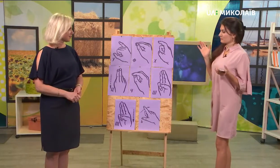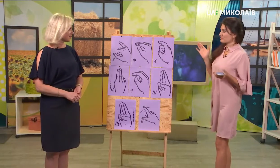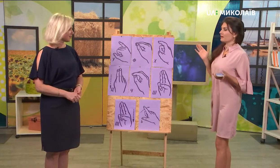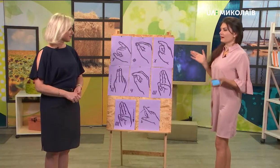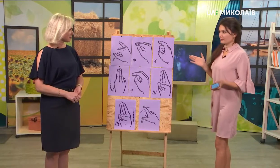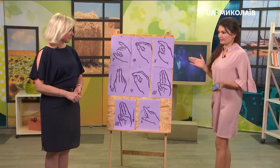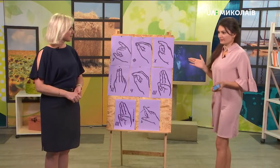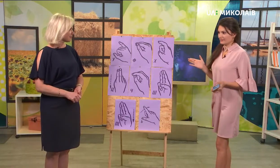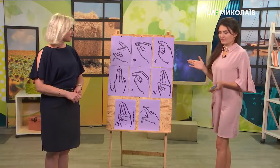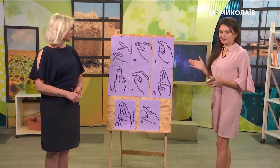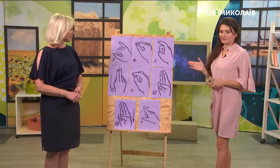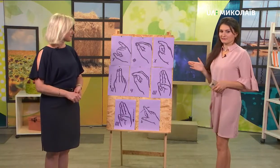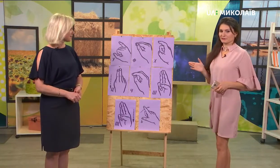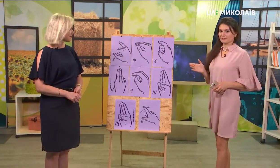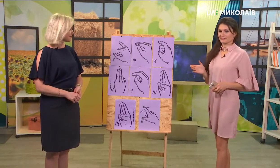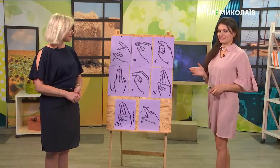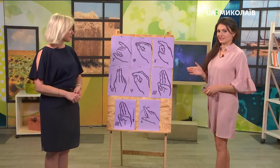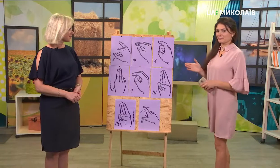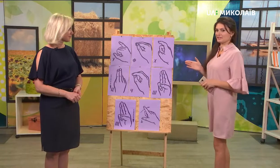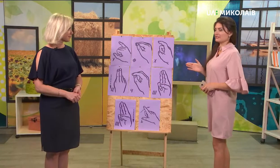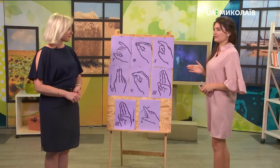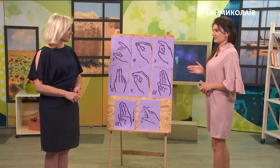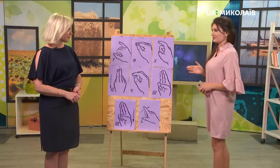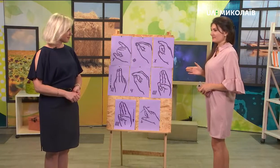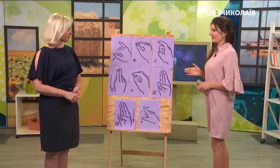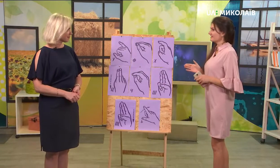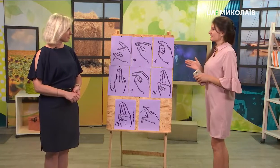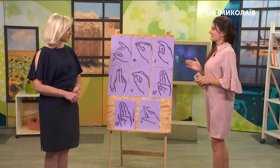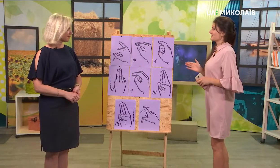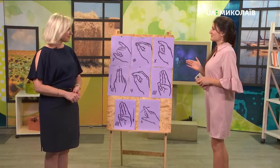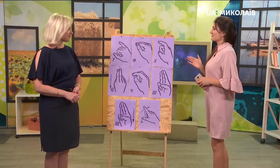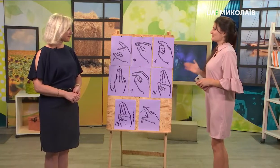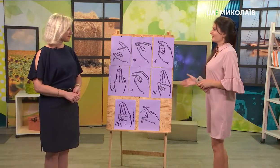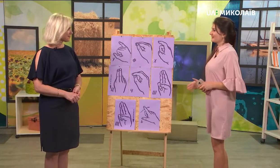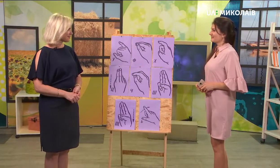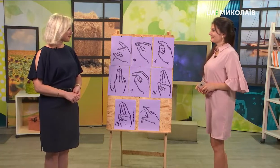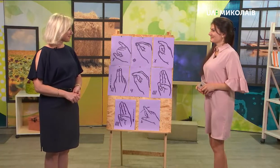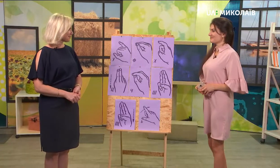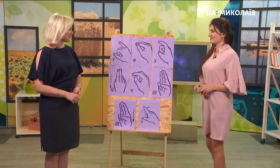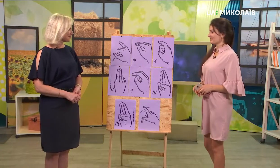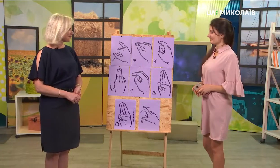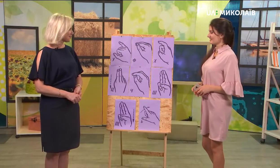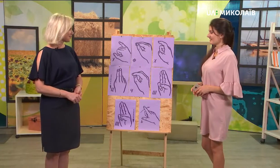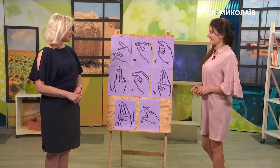дуже багато літер. Це пов'язано з тим, що в нас все ж таки місяць завершується, а літер ще лишилося багато. І тому сьогодні в нас така